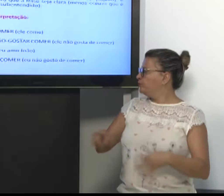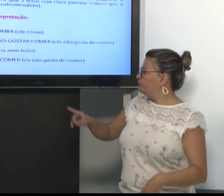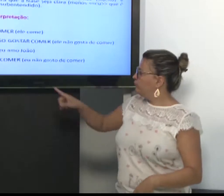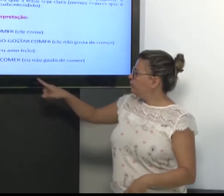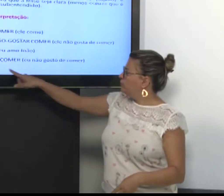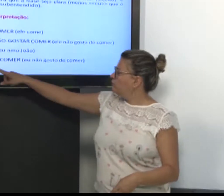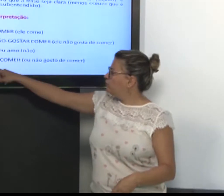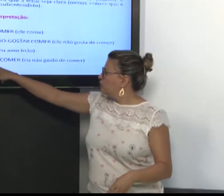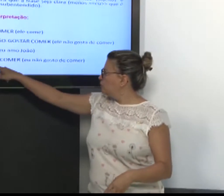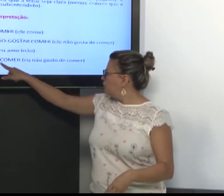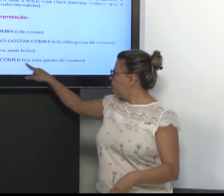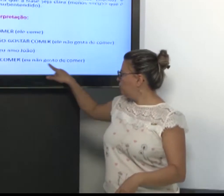Próxima frase.